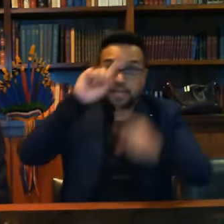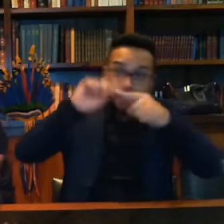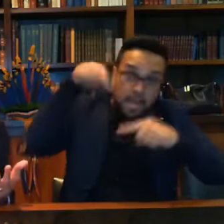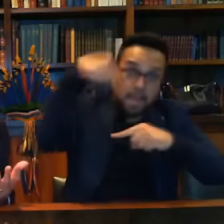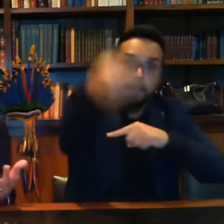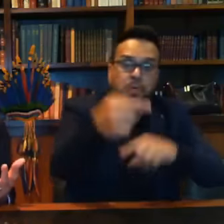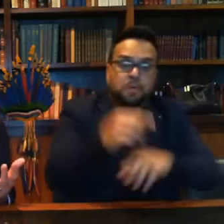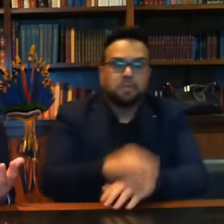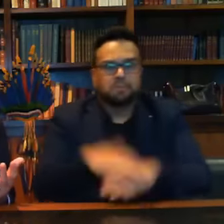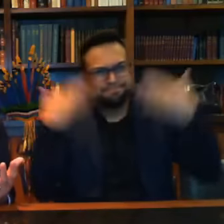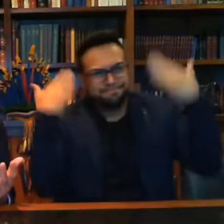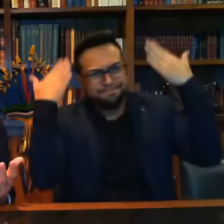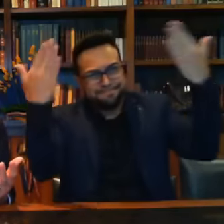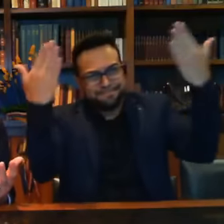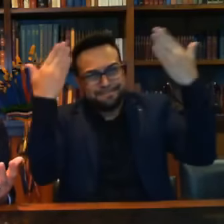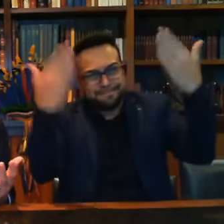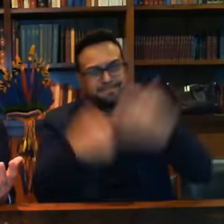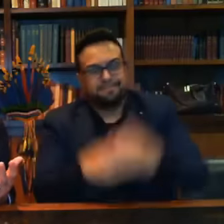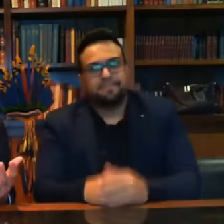é mais uma suspeita,